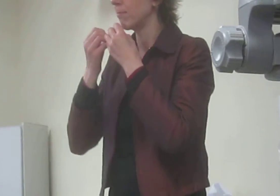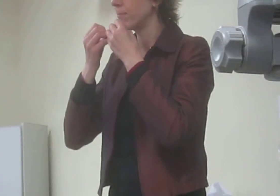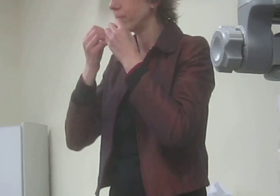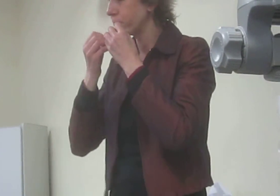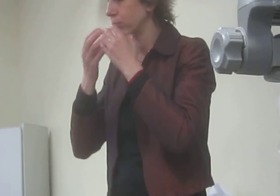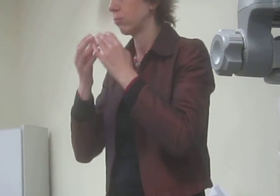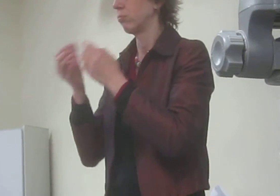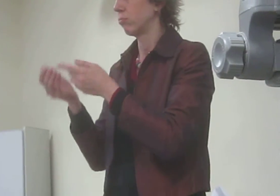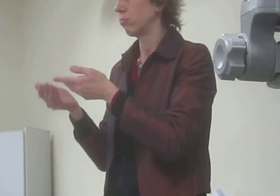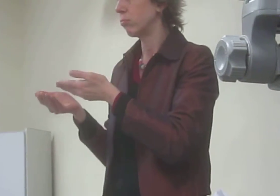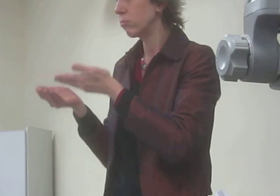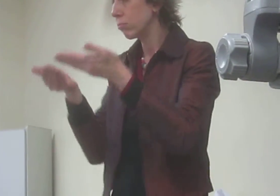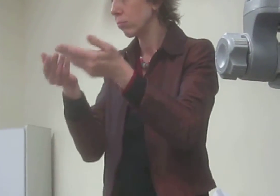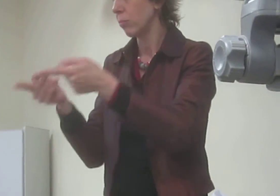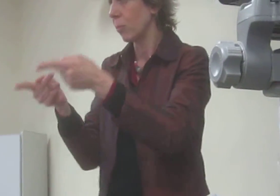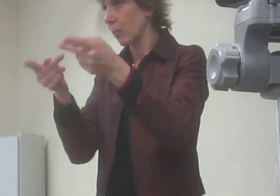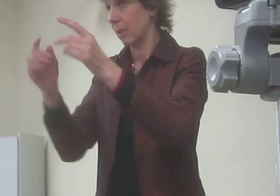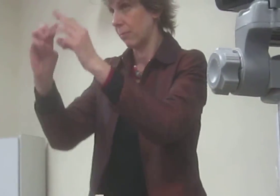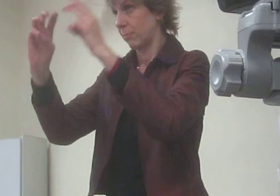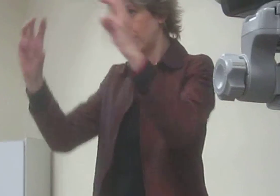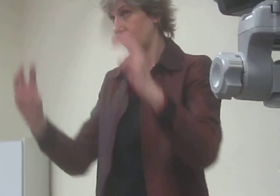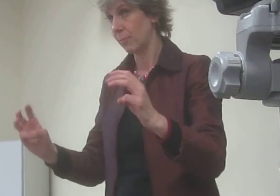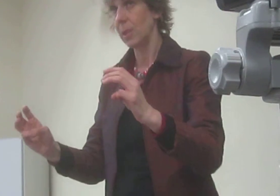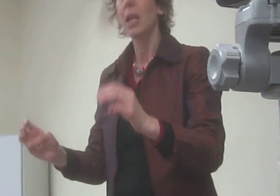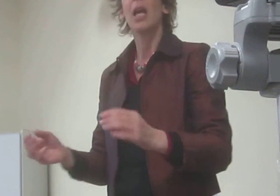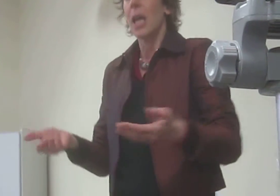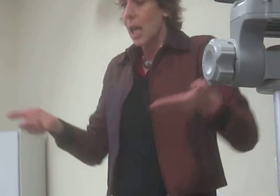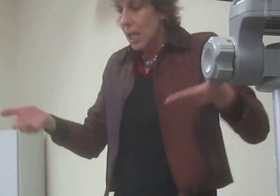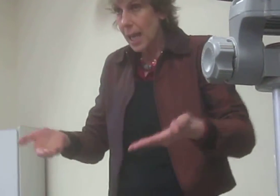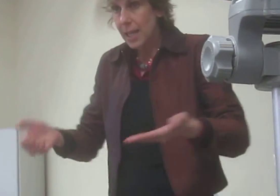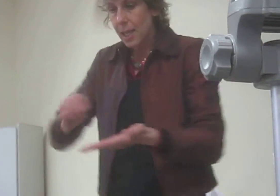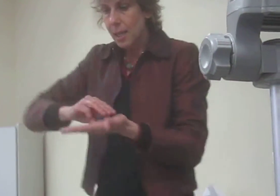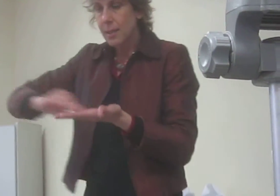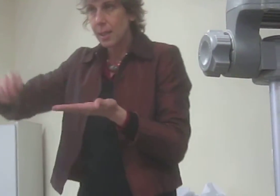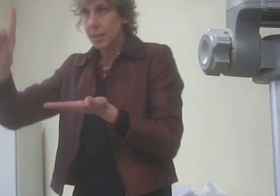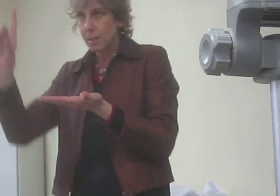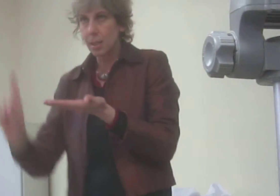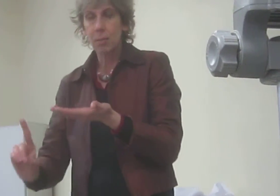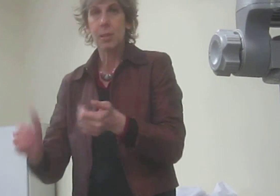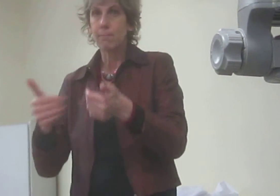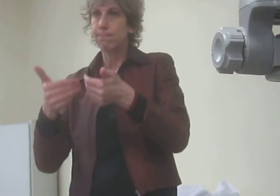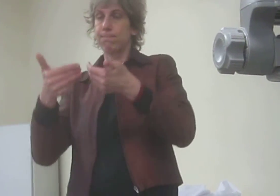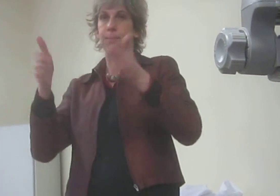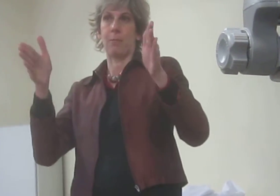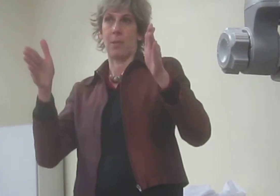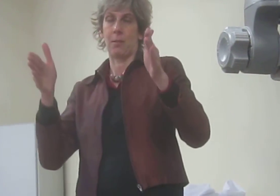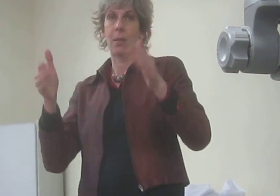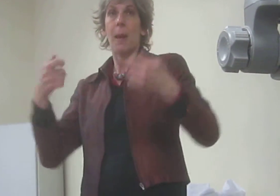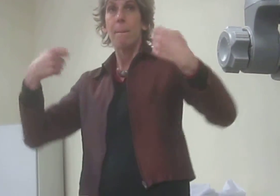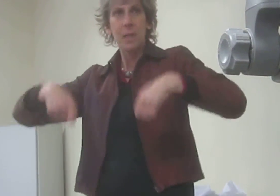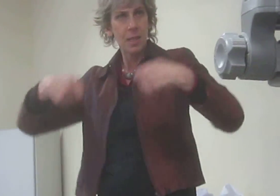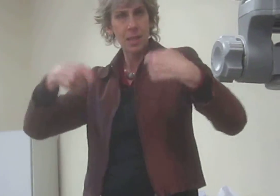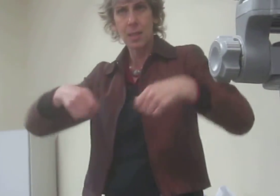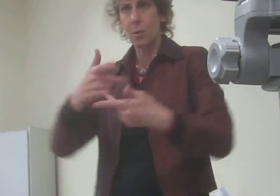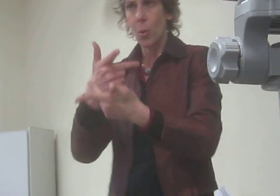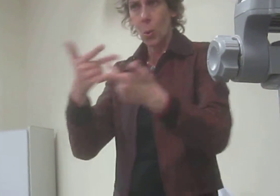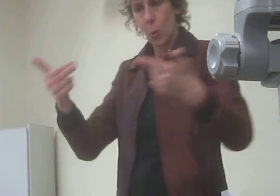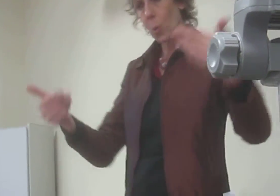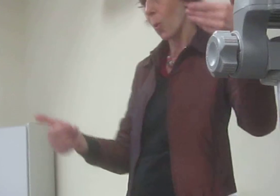também com essa secretaria aqui, para as suas reivindicações, para as suas necessidades, que a gente está sempre com as portas abertas. Tá